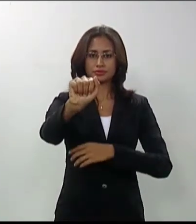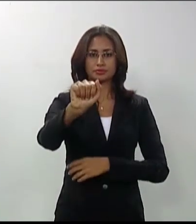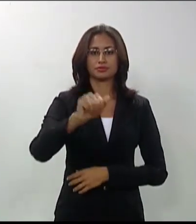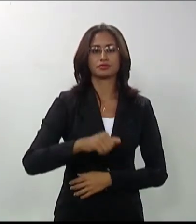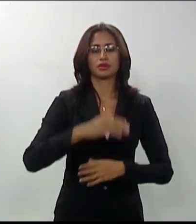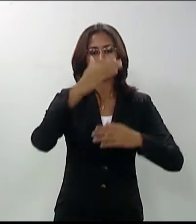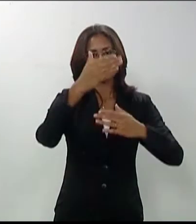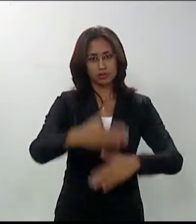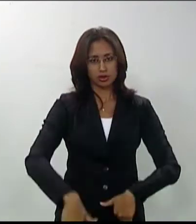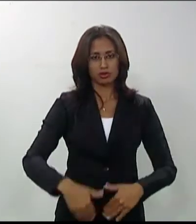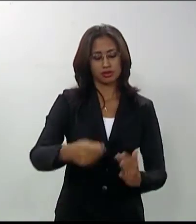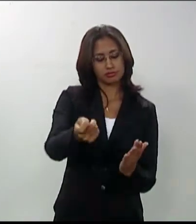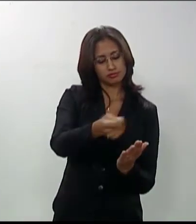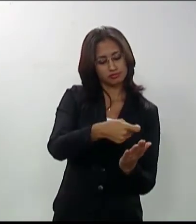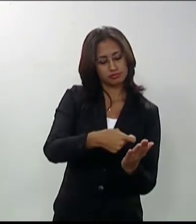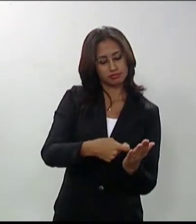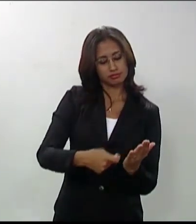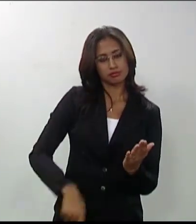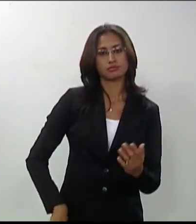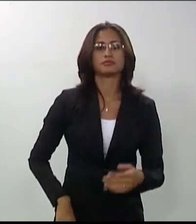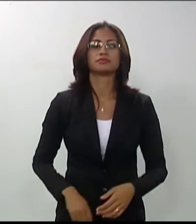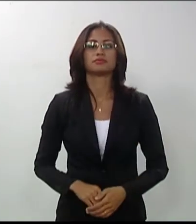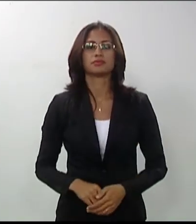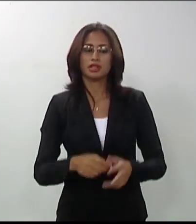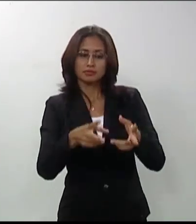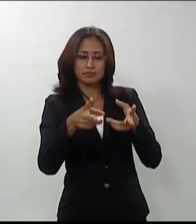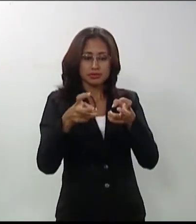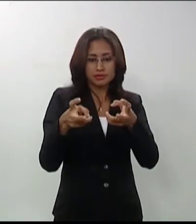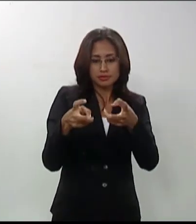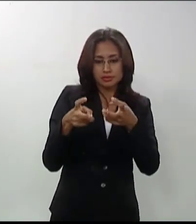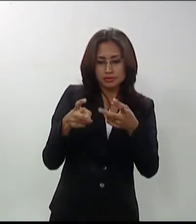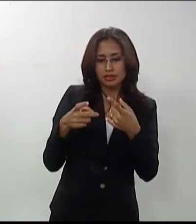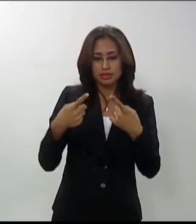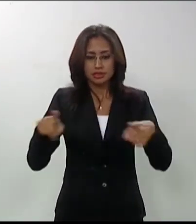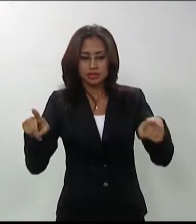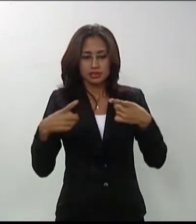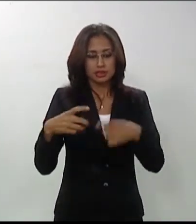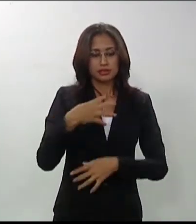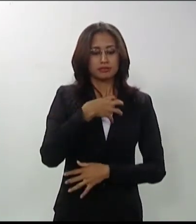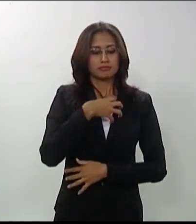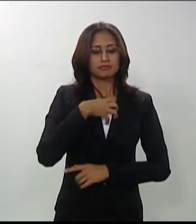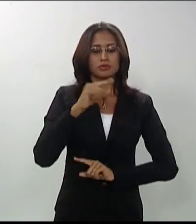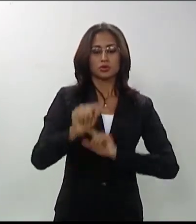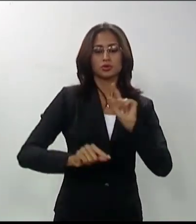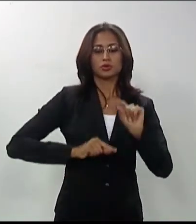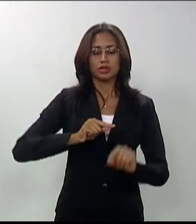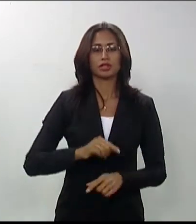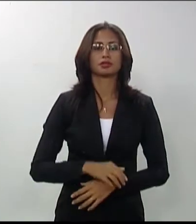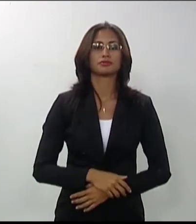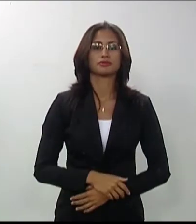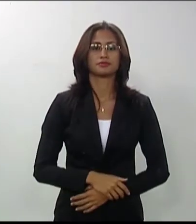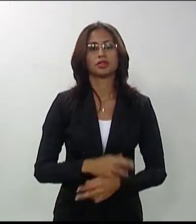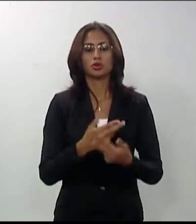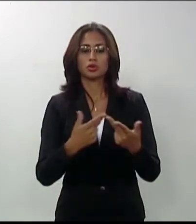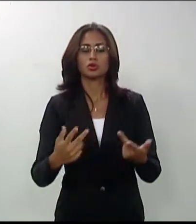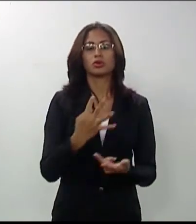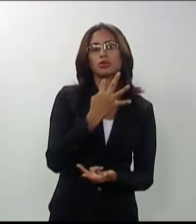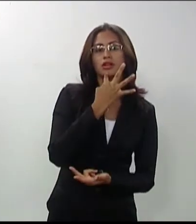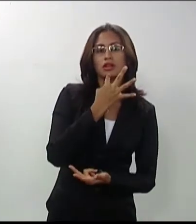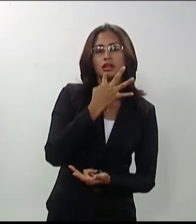comparecer a pelo menos uma das avaliações do TAEM será eliminado do teste de aptidão. 7.12. O candidato que